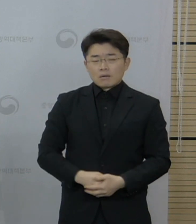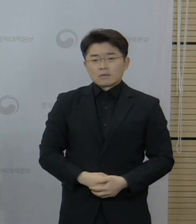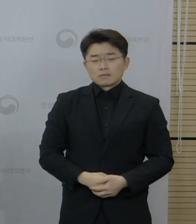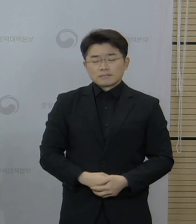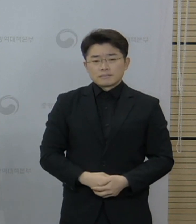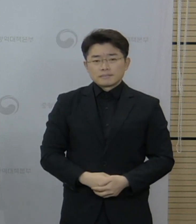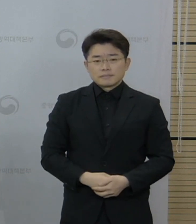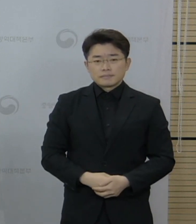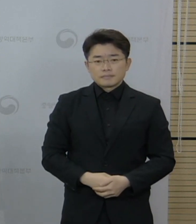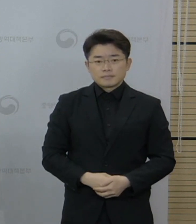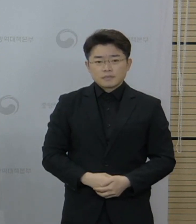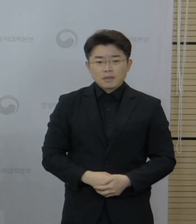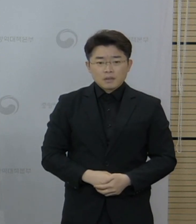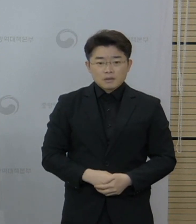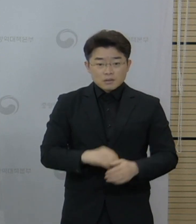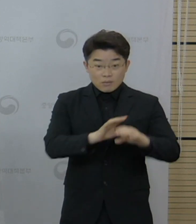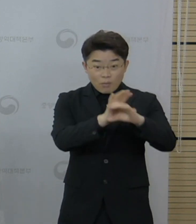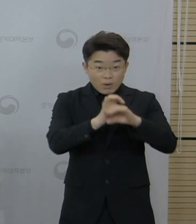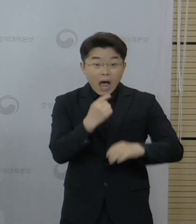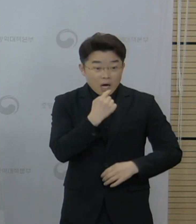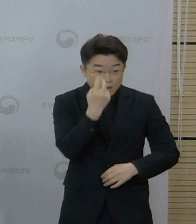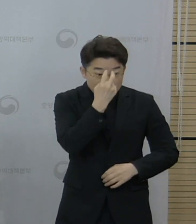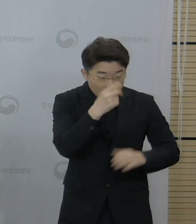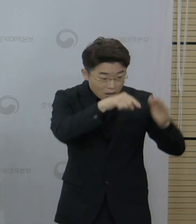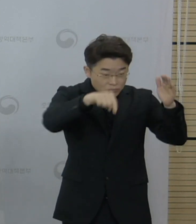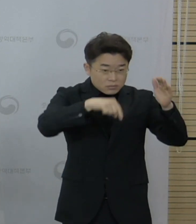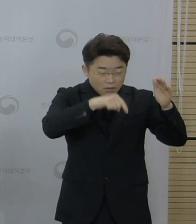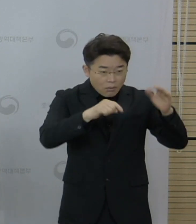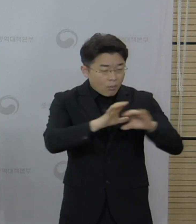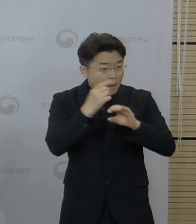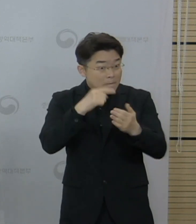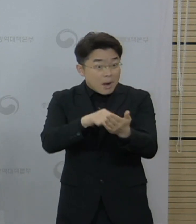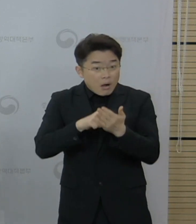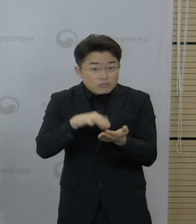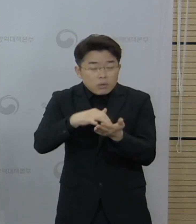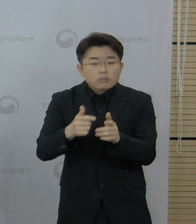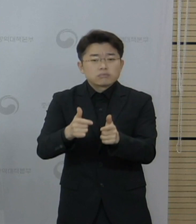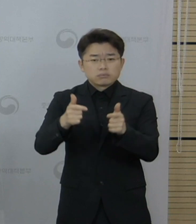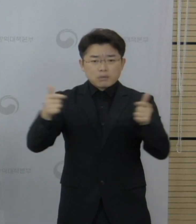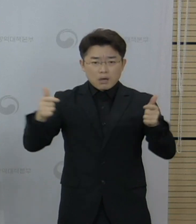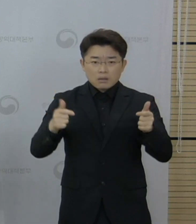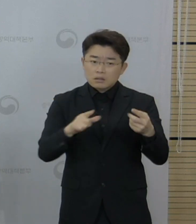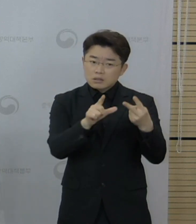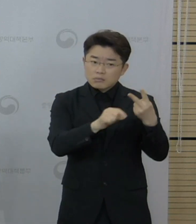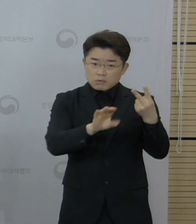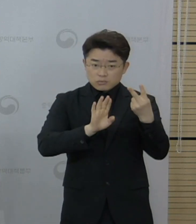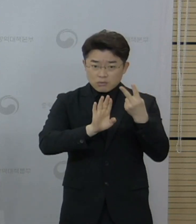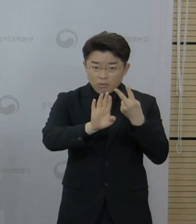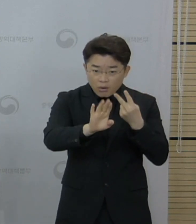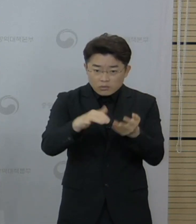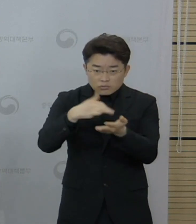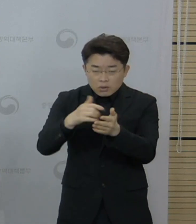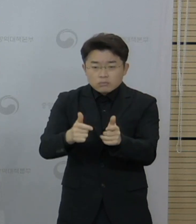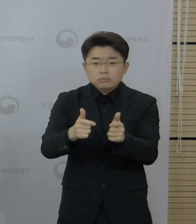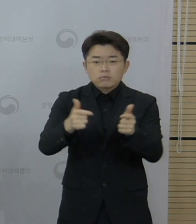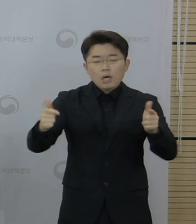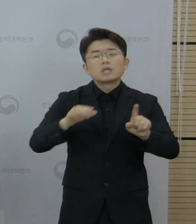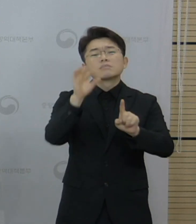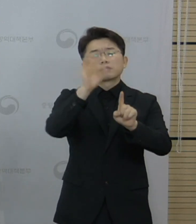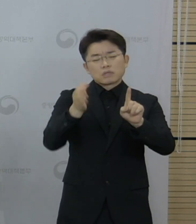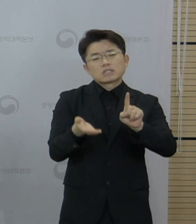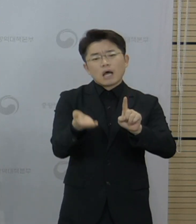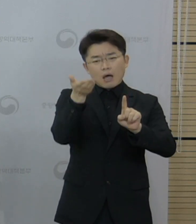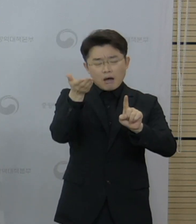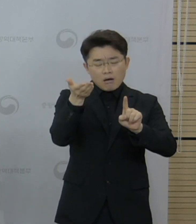검사 양성률 또한 4주 연속 증가하고 있으며, 2월 이후 지속적으로 1% 이상의